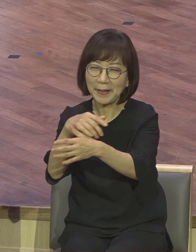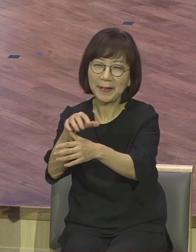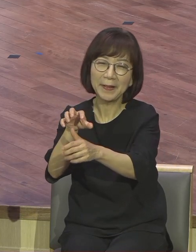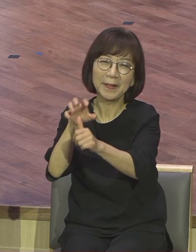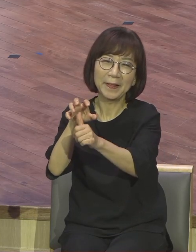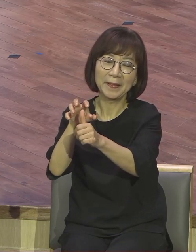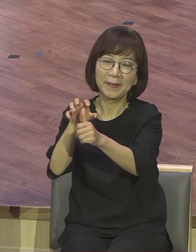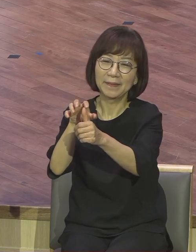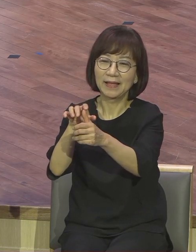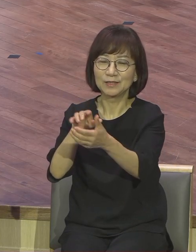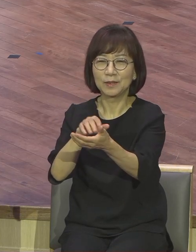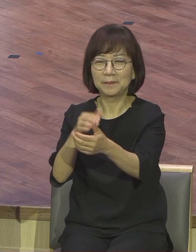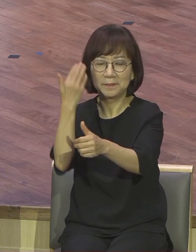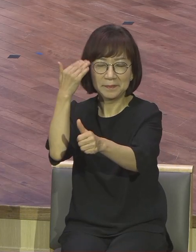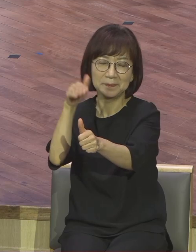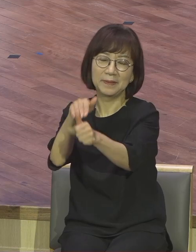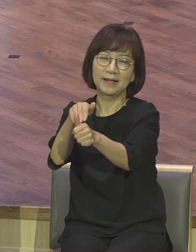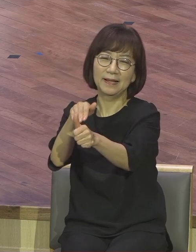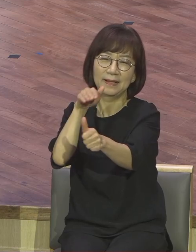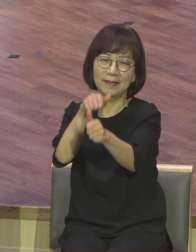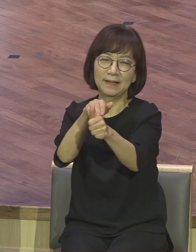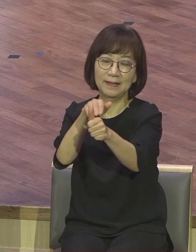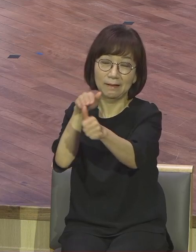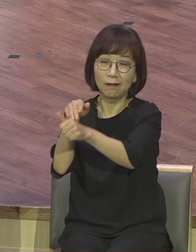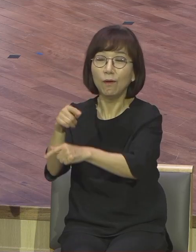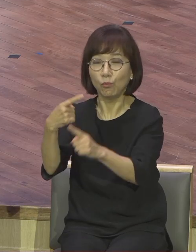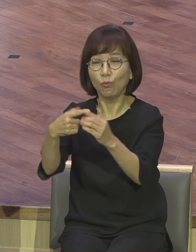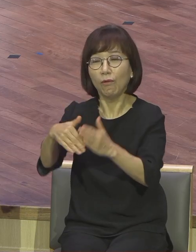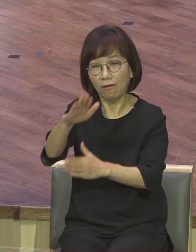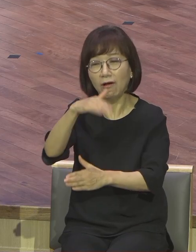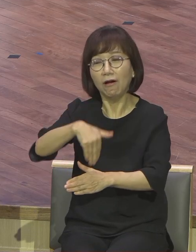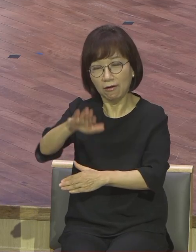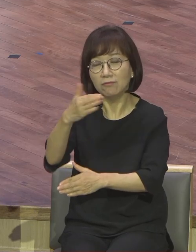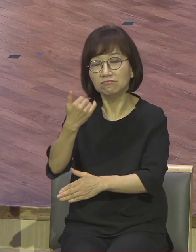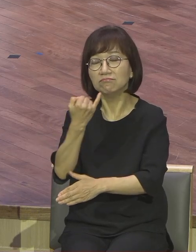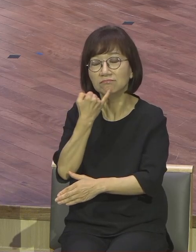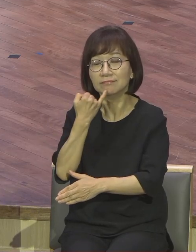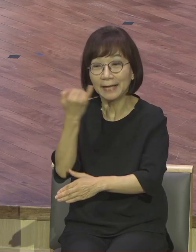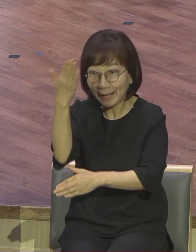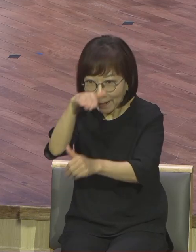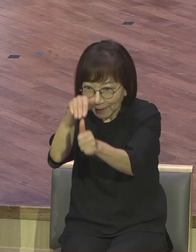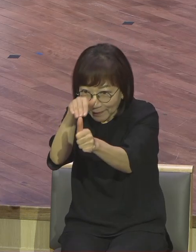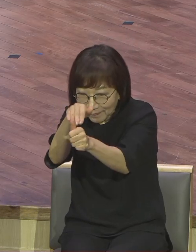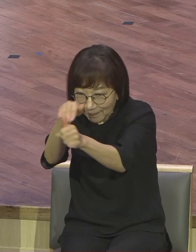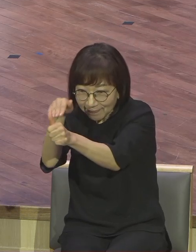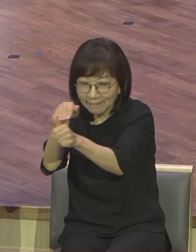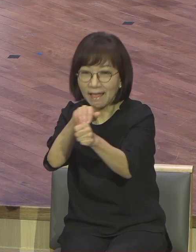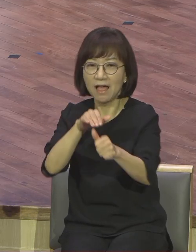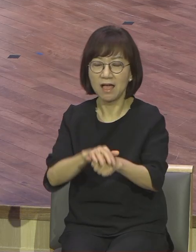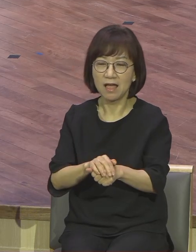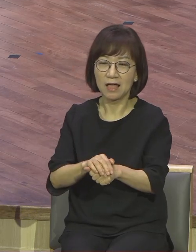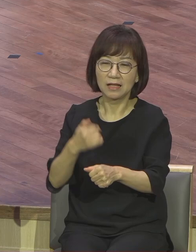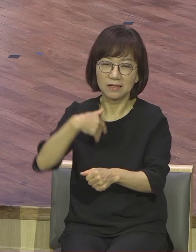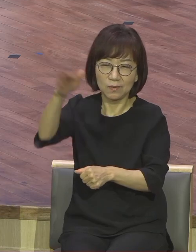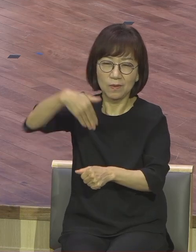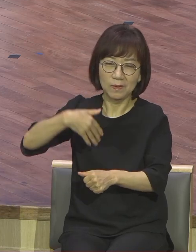도구로 교회 다니는 거는 뭐 지쳐지니까 놔두는데 교회 다니면서 자기 도구로 선다고요.